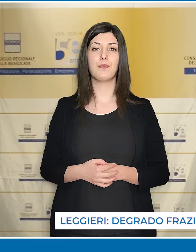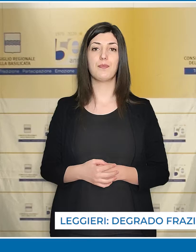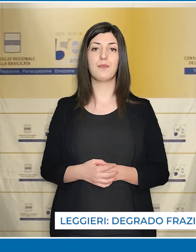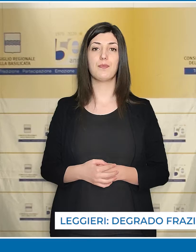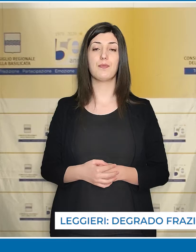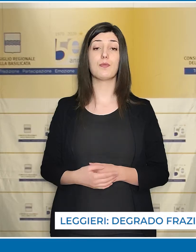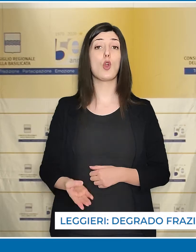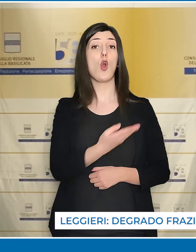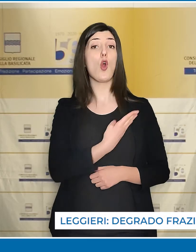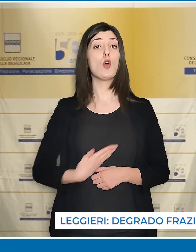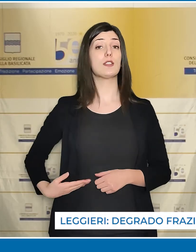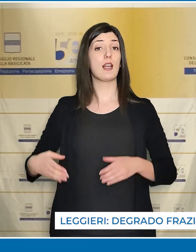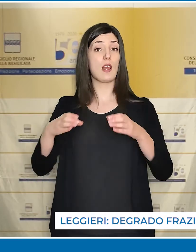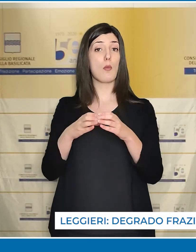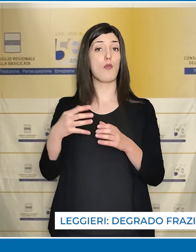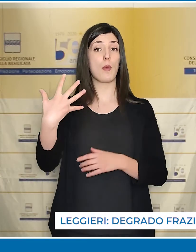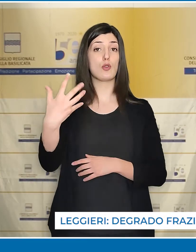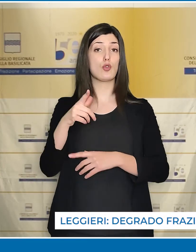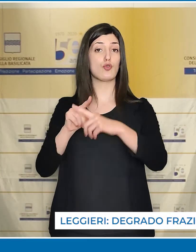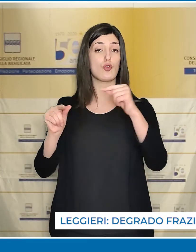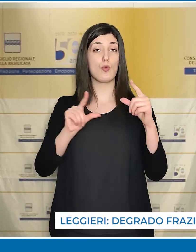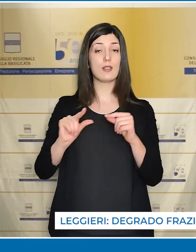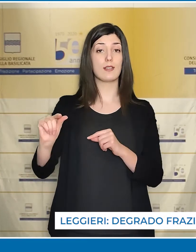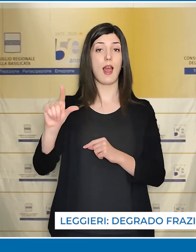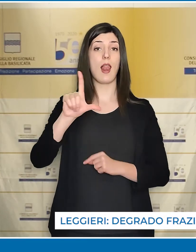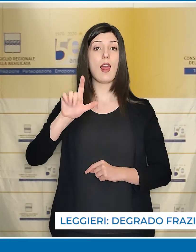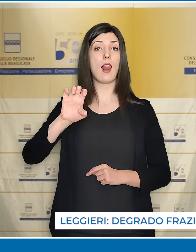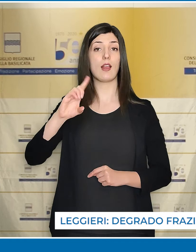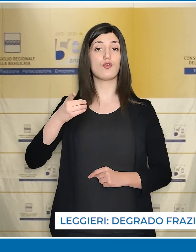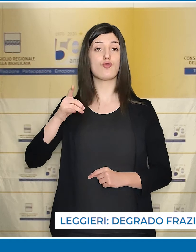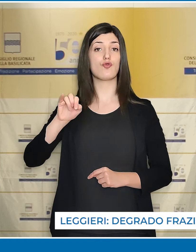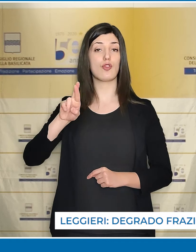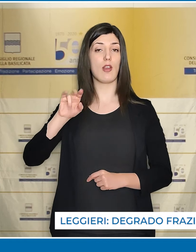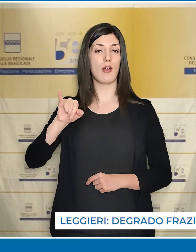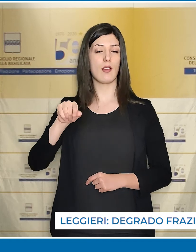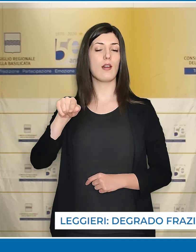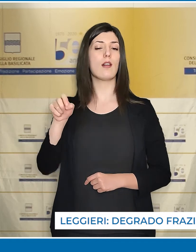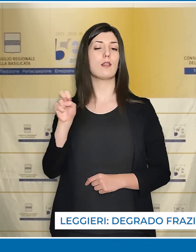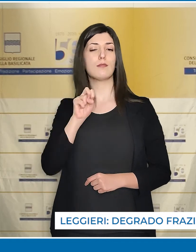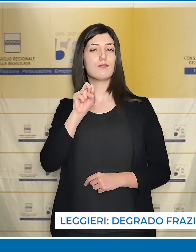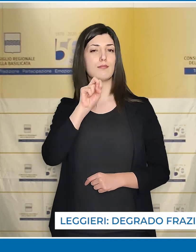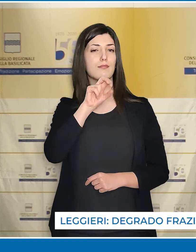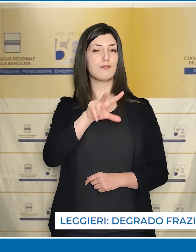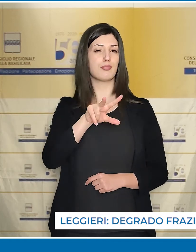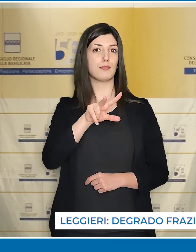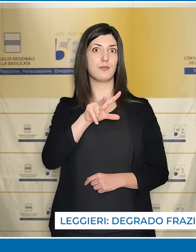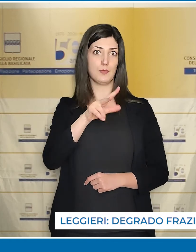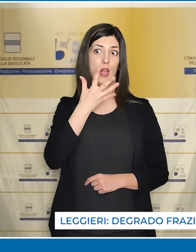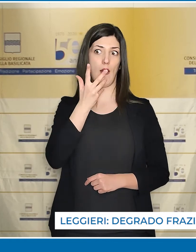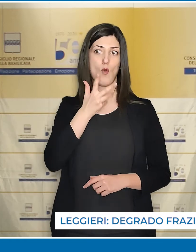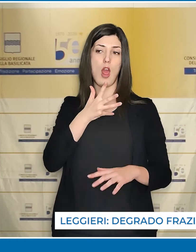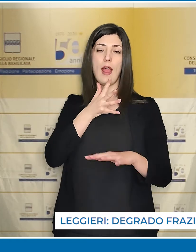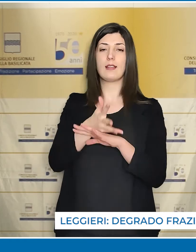Il Consigliere del Movimento 5 Stelle Leggeri segnala, auspicando l